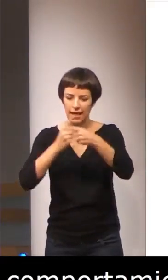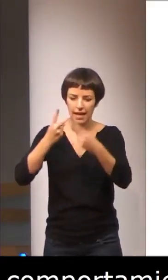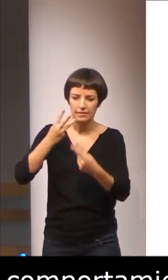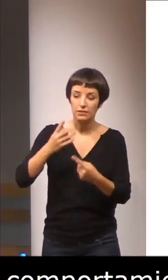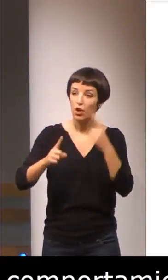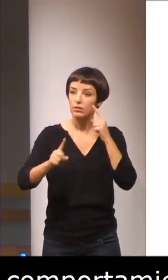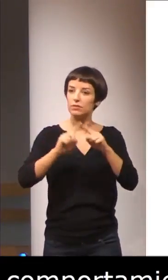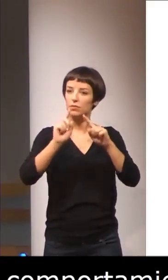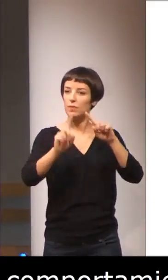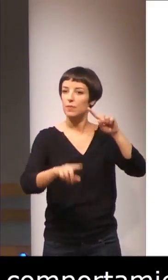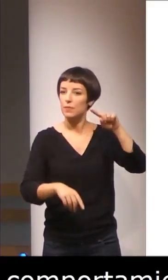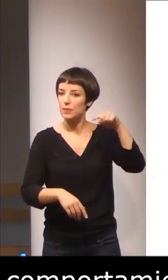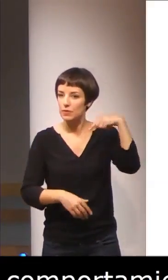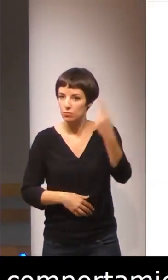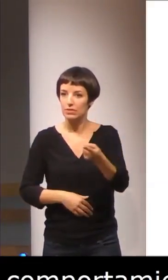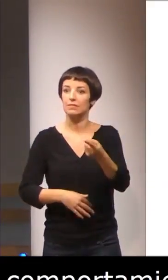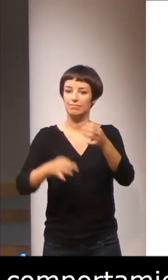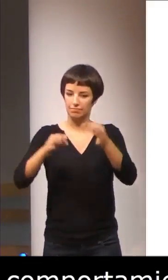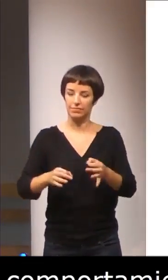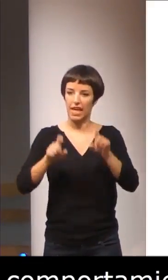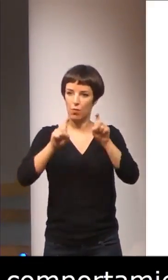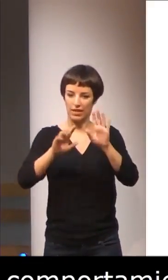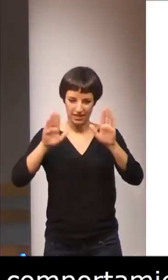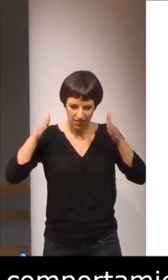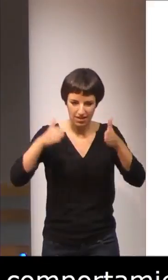posterior intervención educativa.